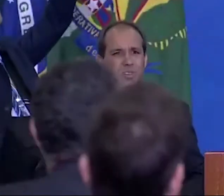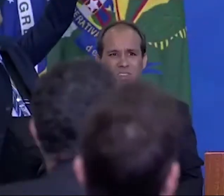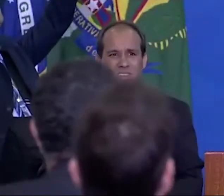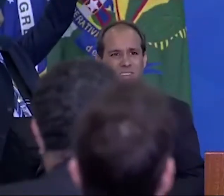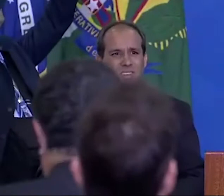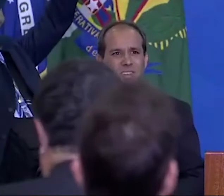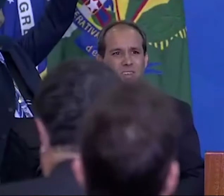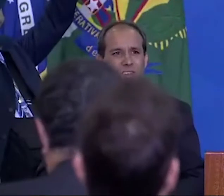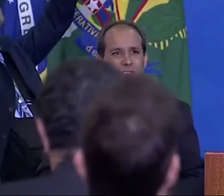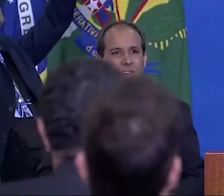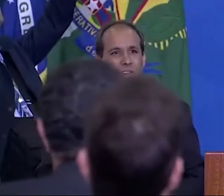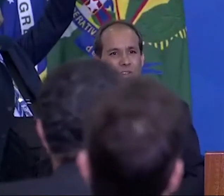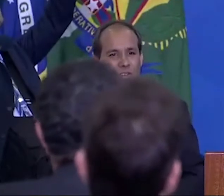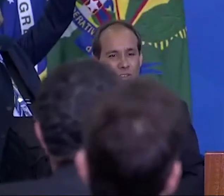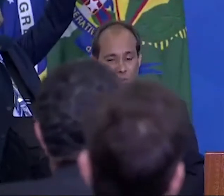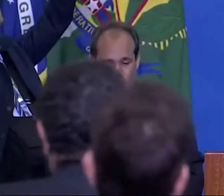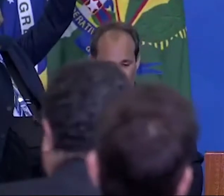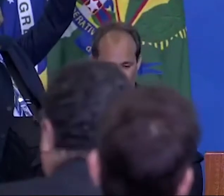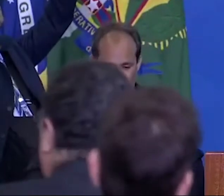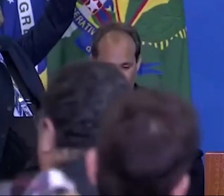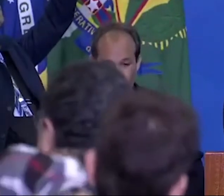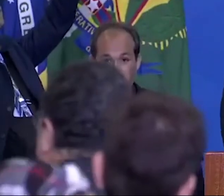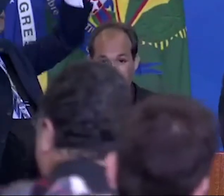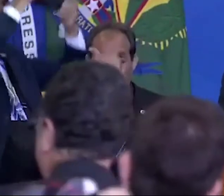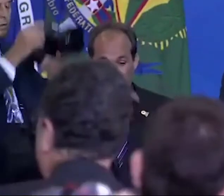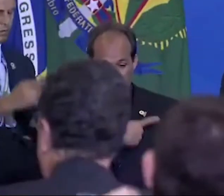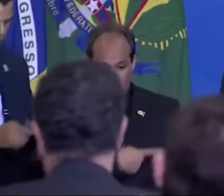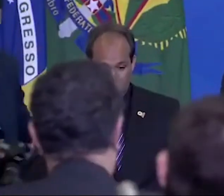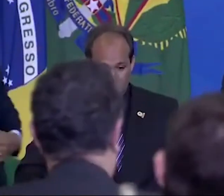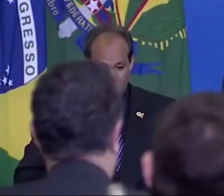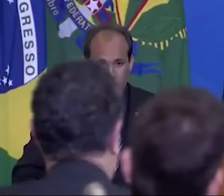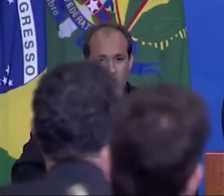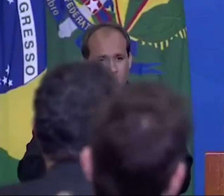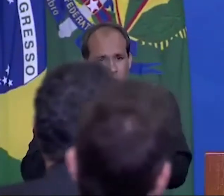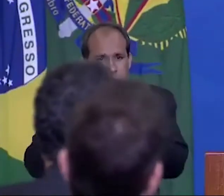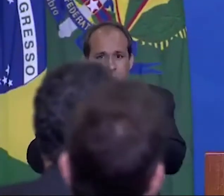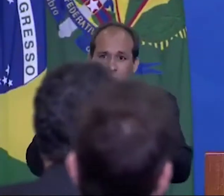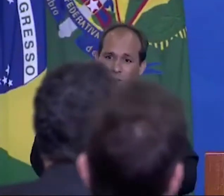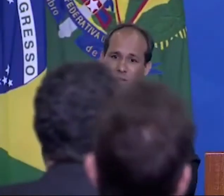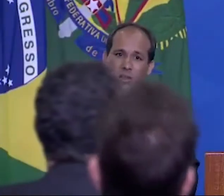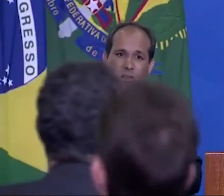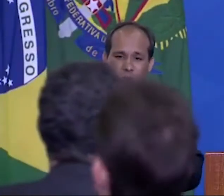Temos um governo, um presidente que é leal ao seu povo,